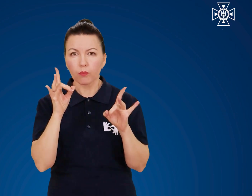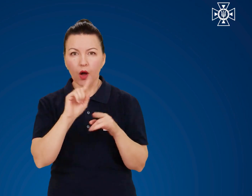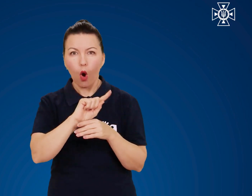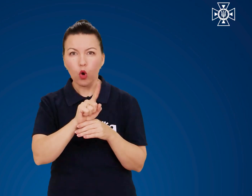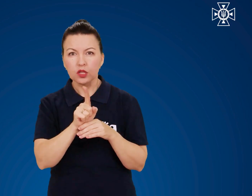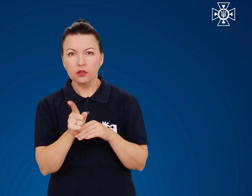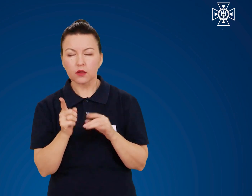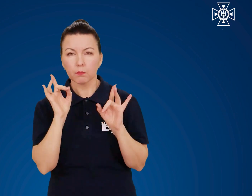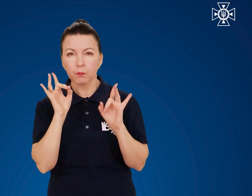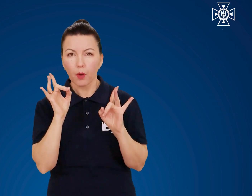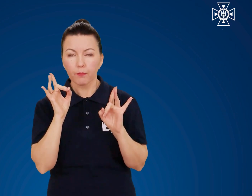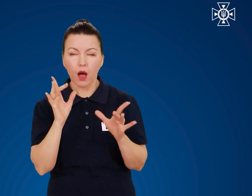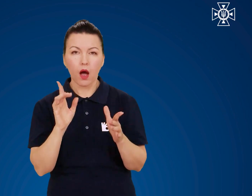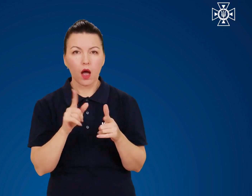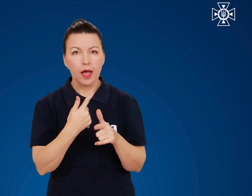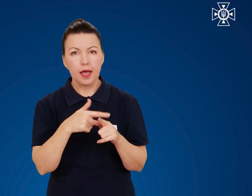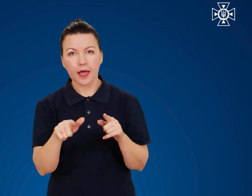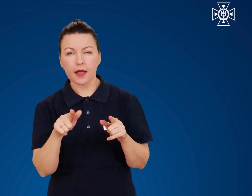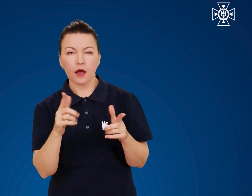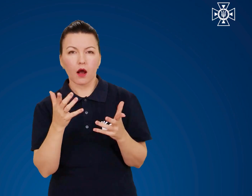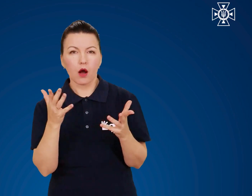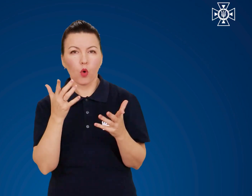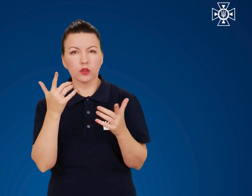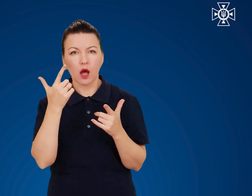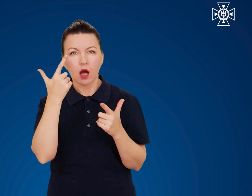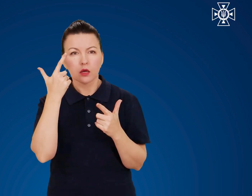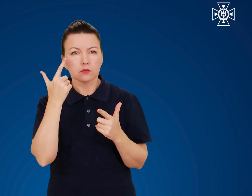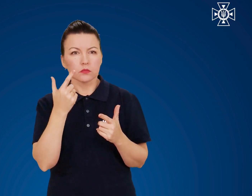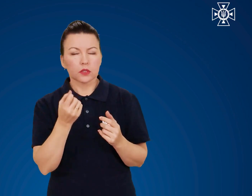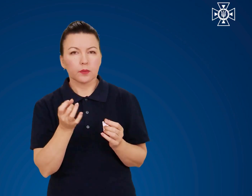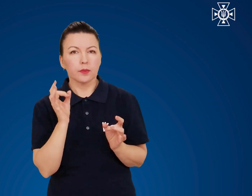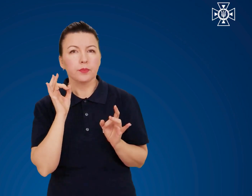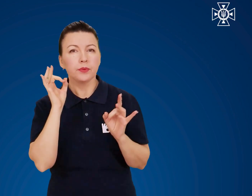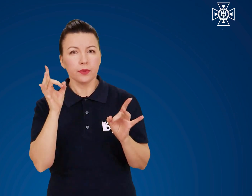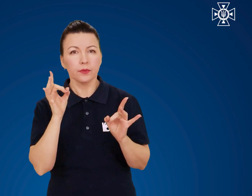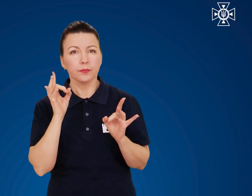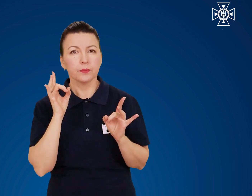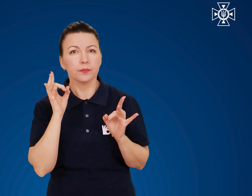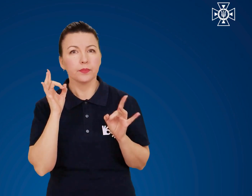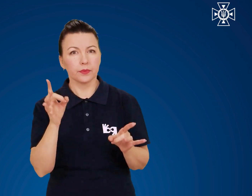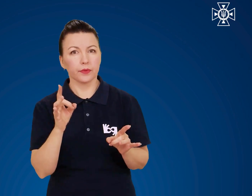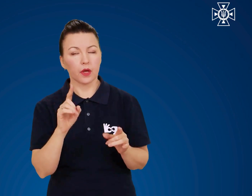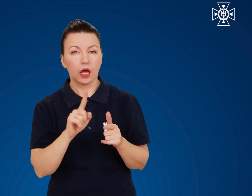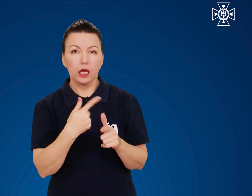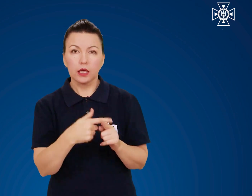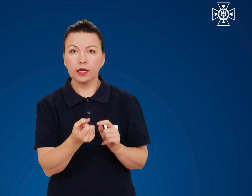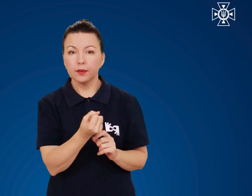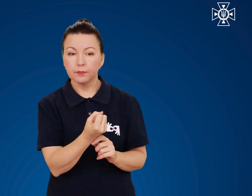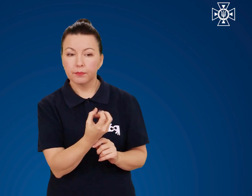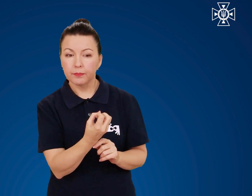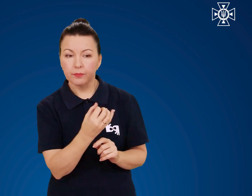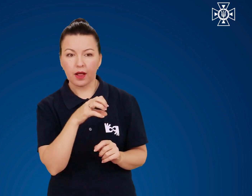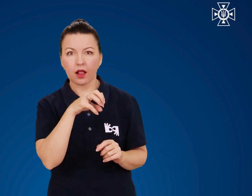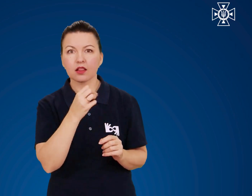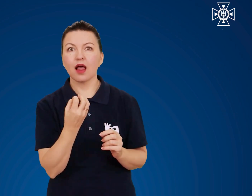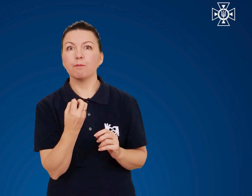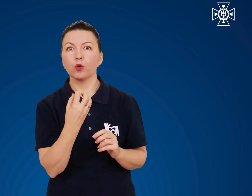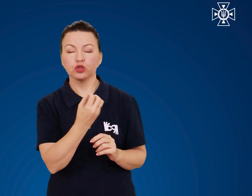цокання годинника, сигнали через певний проміжок часу, миготіння індикаторної